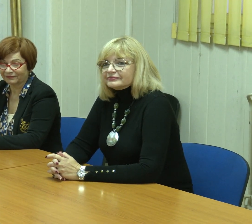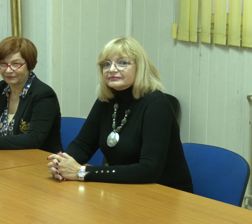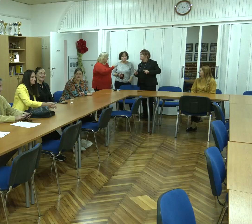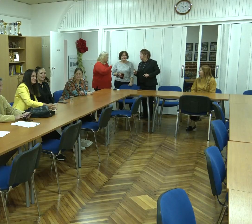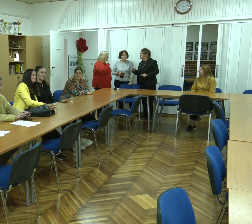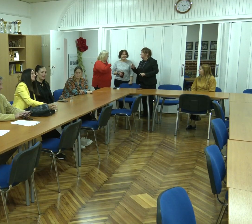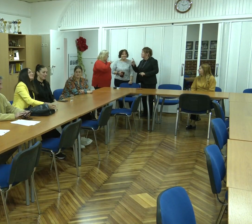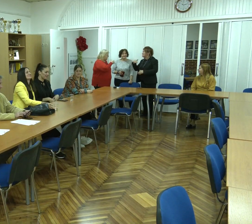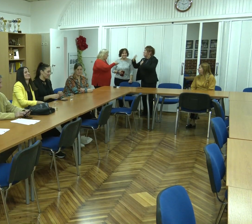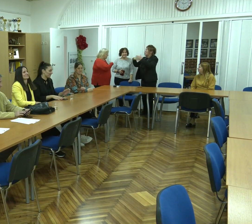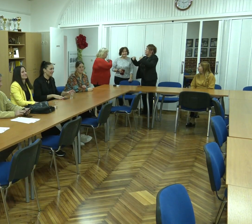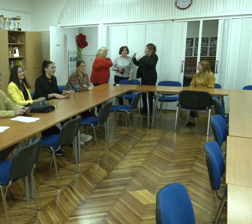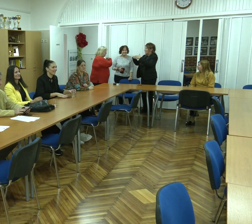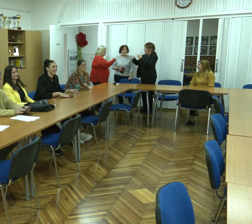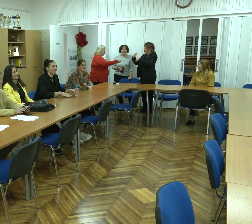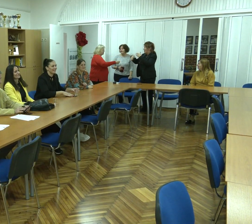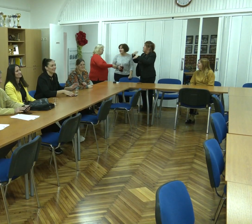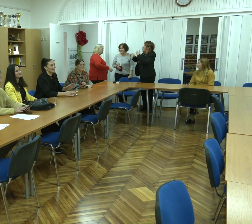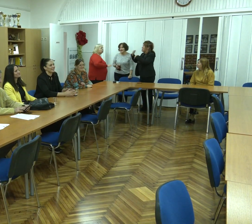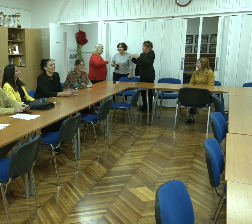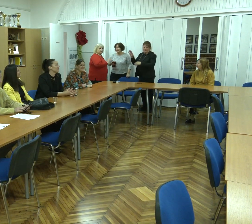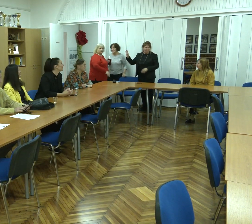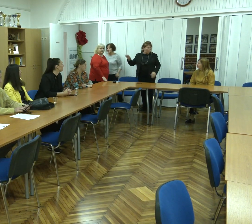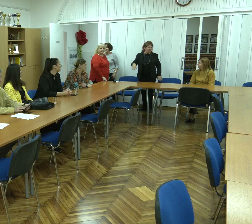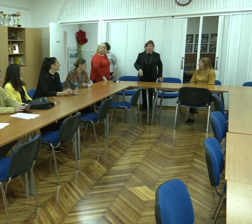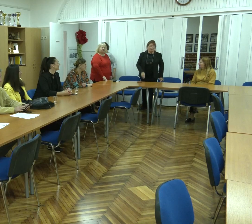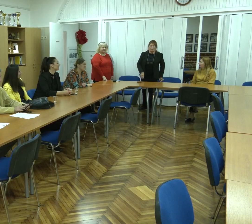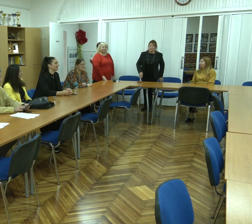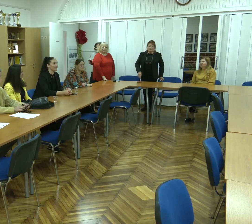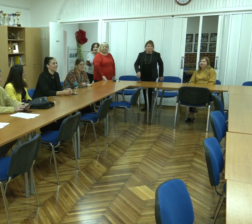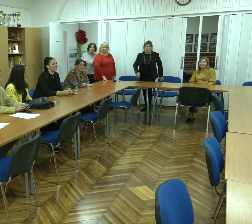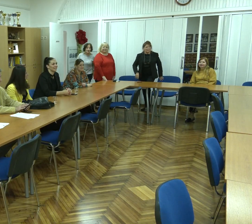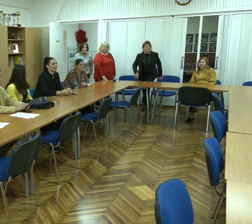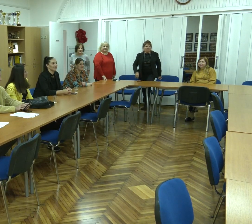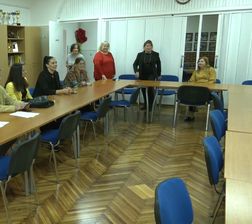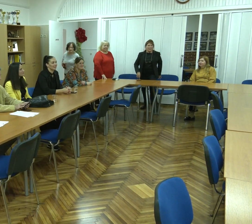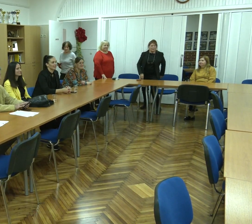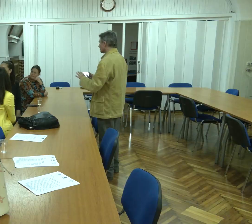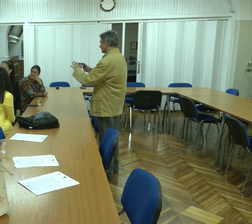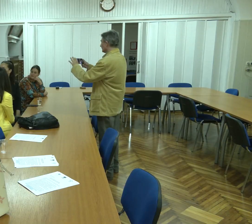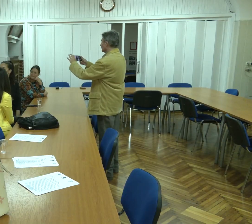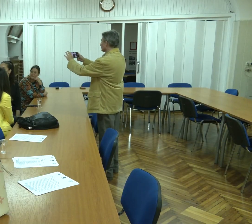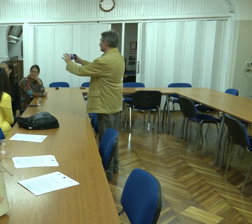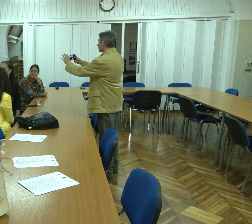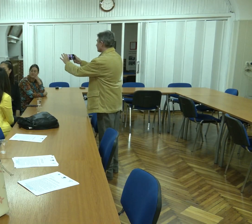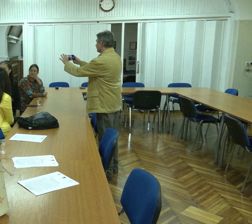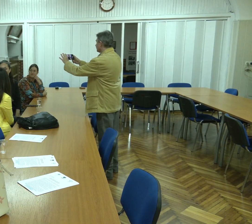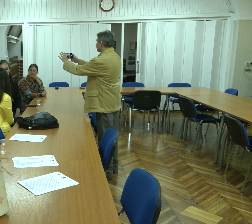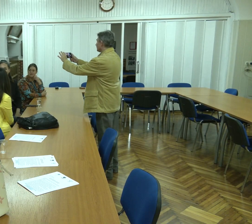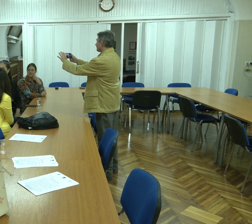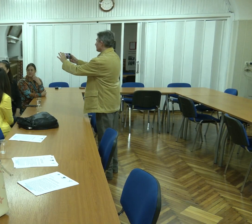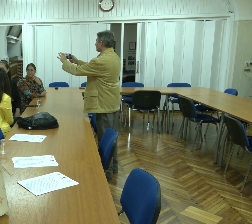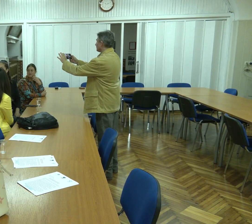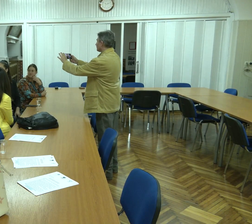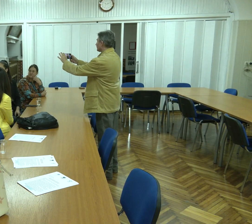pojedinaca i tvrtki. Prikupljeno je 6.380 eura. Novac je doniran udruzi za urođenje njihovih